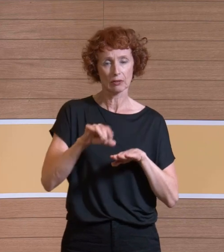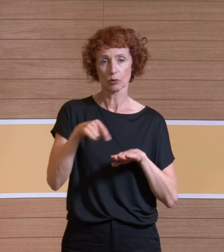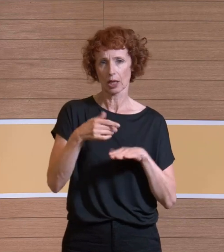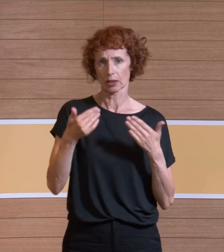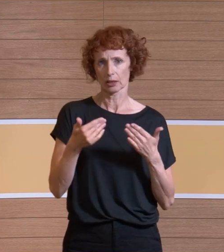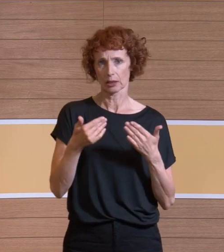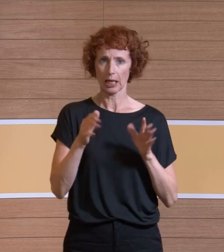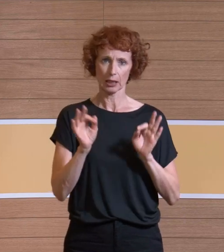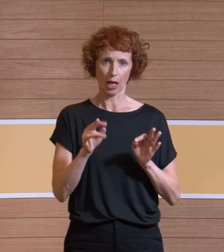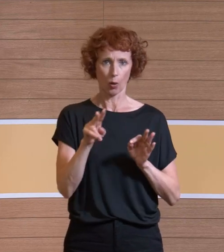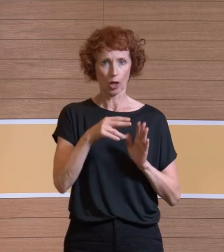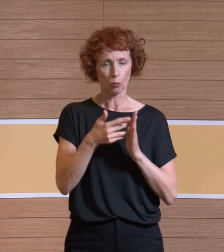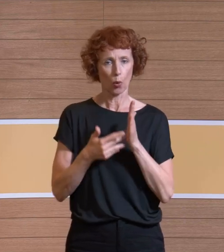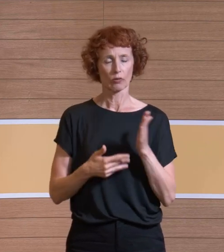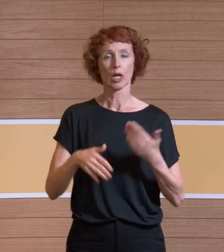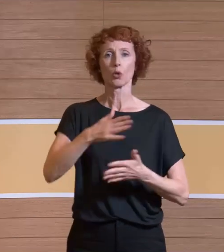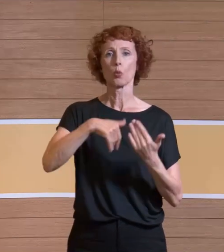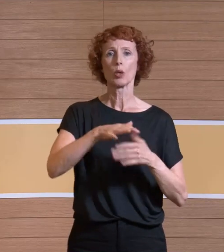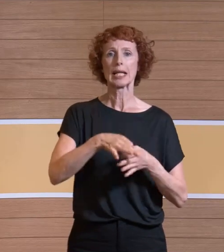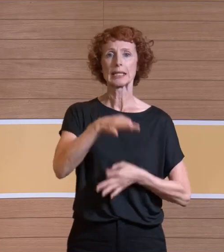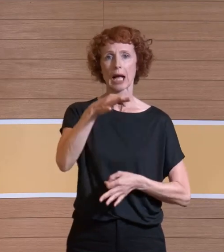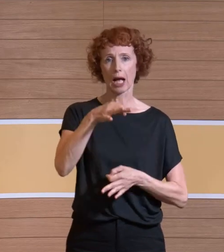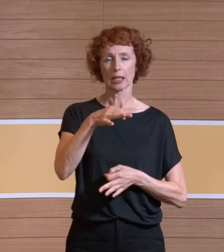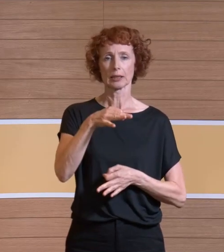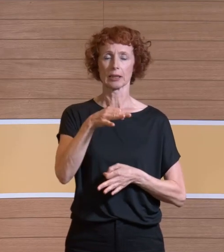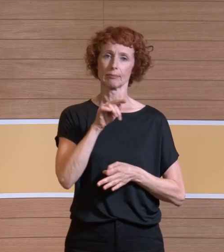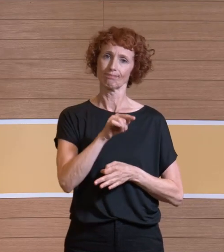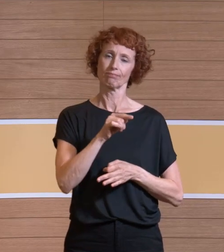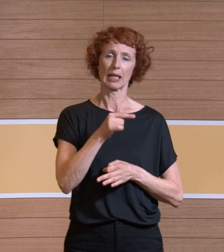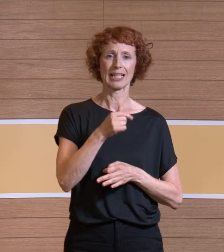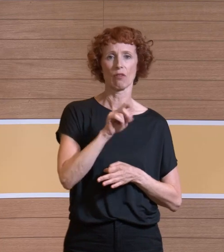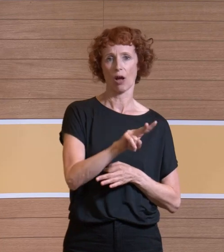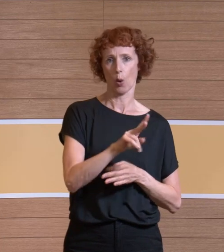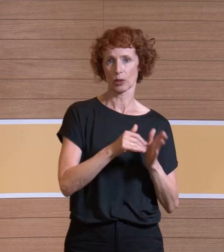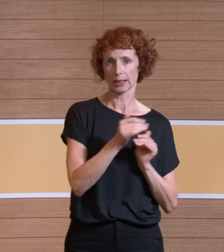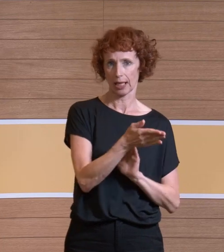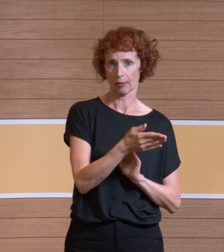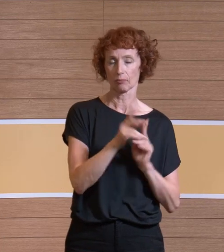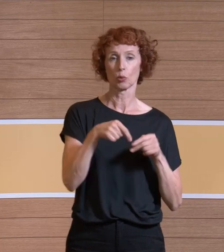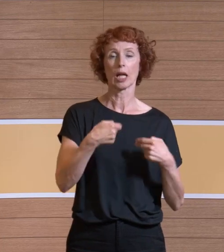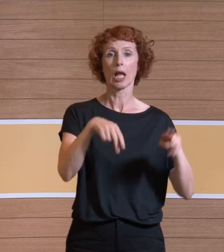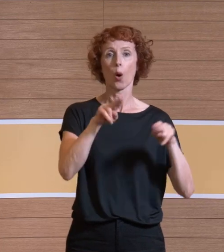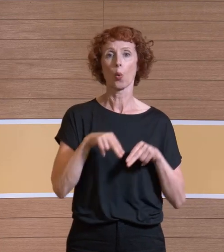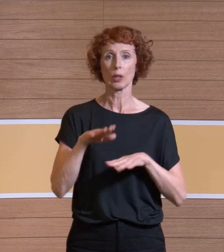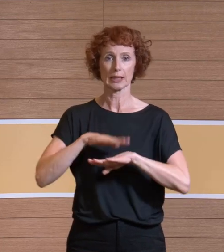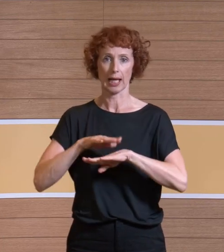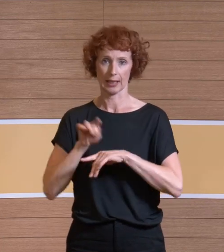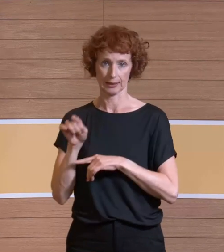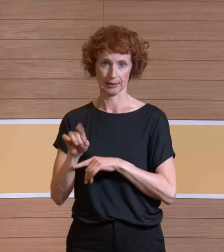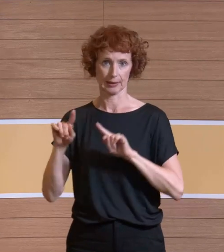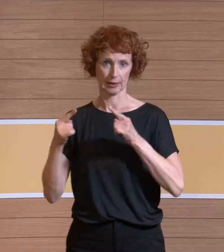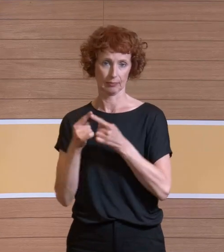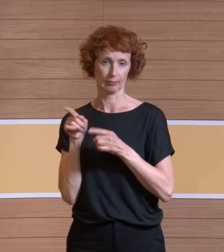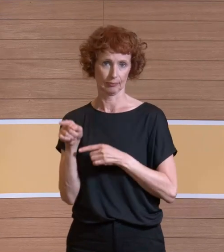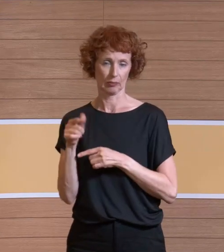bestimmt den Turbulenzgrad in OP-Räumen mit THV-System beziehungsweise die Erholzeit in OP-Räumen mit TVS-System.